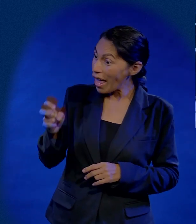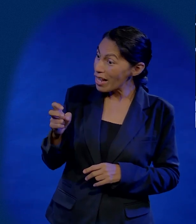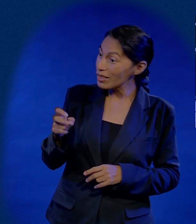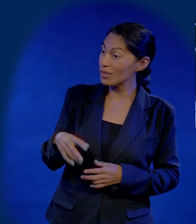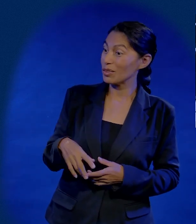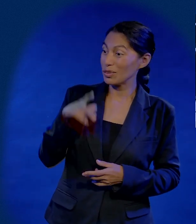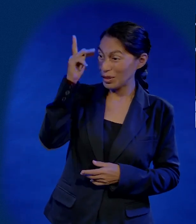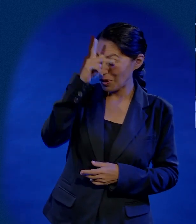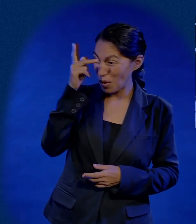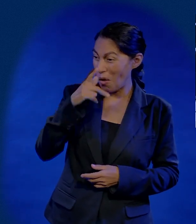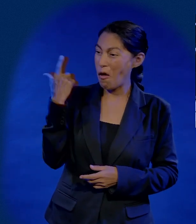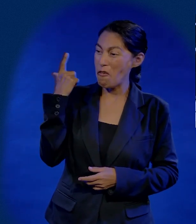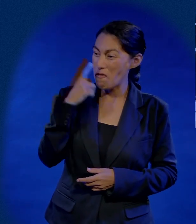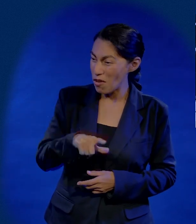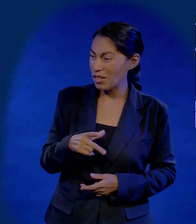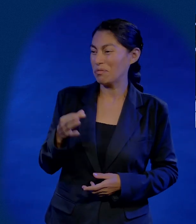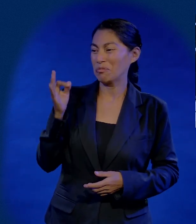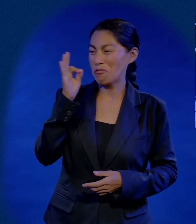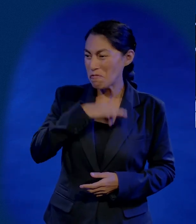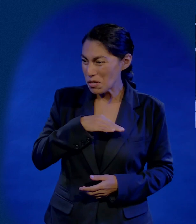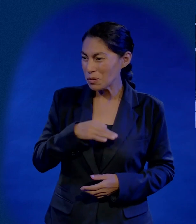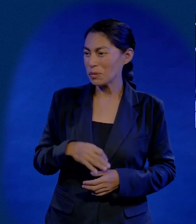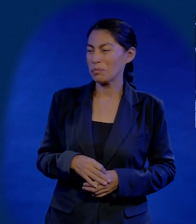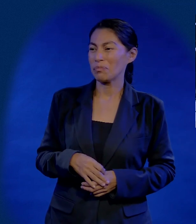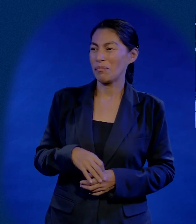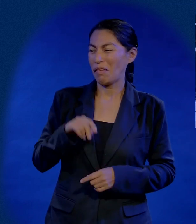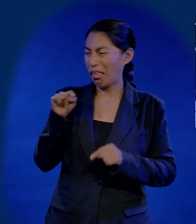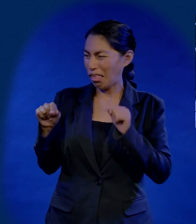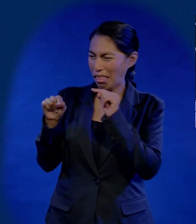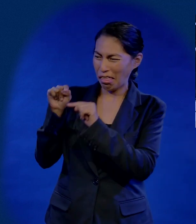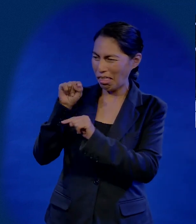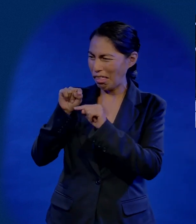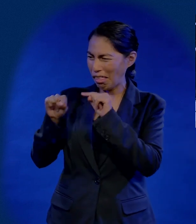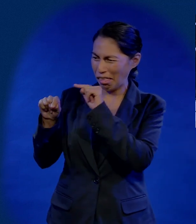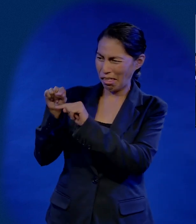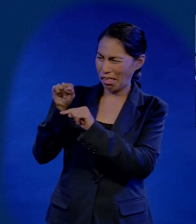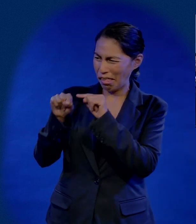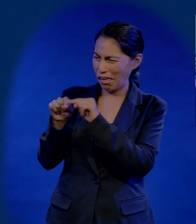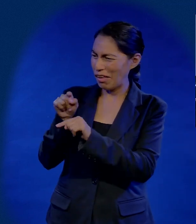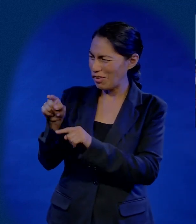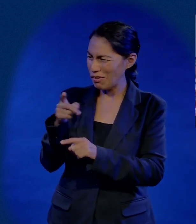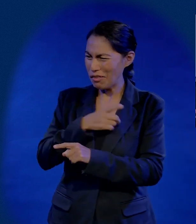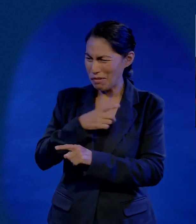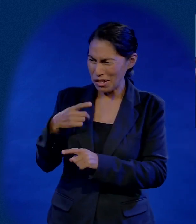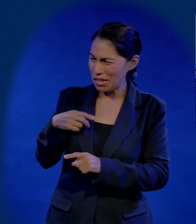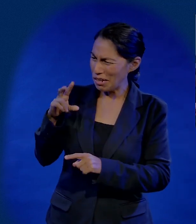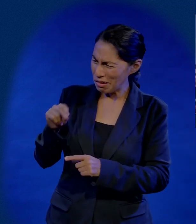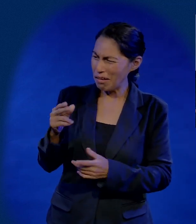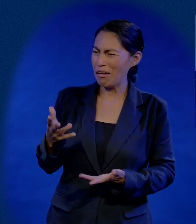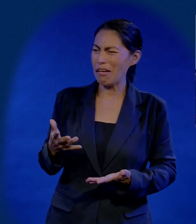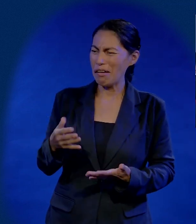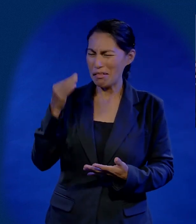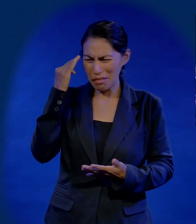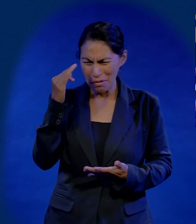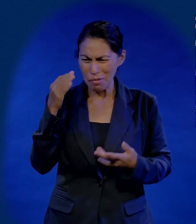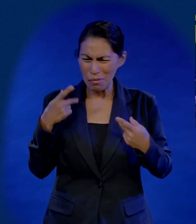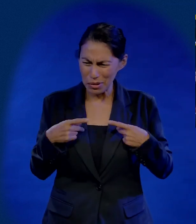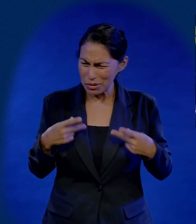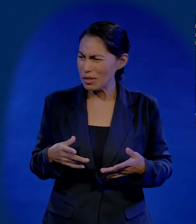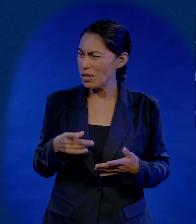¡Psicología! Esos psicólogos son unos farsados. Y empezó a decirme, y esto, y lo otro, y aquello. Y tú no deberías estarle